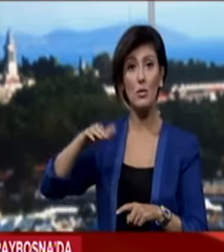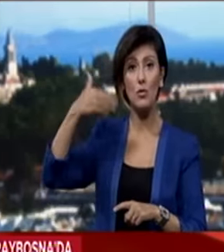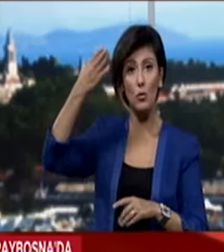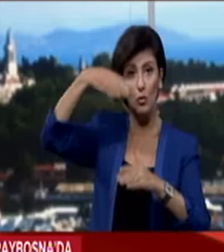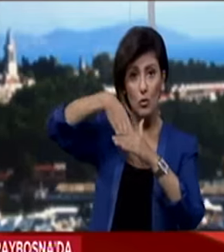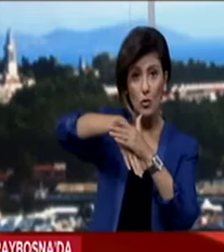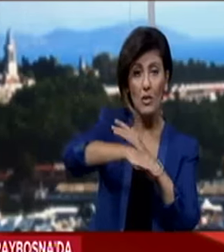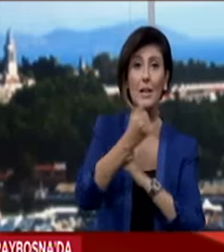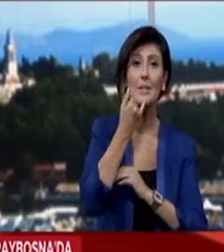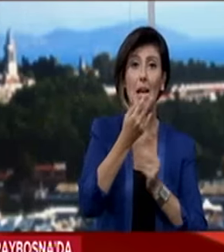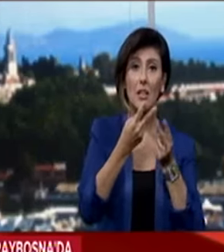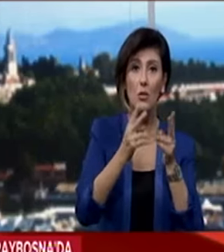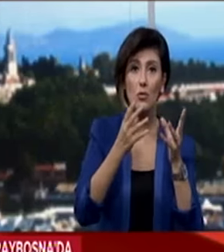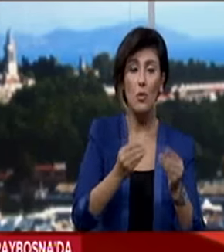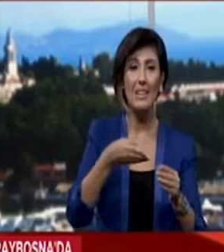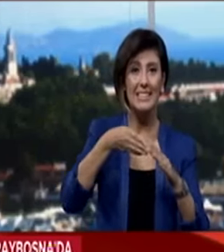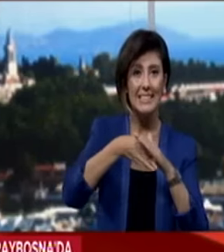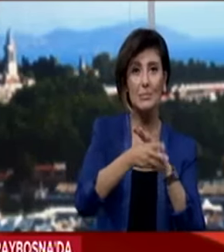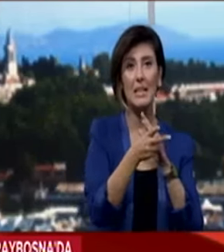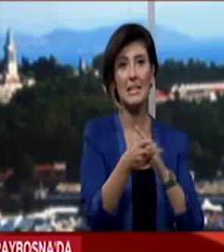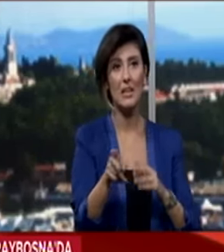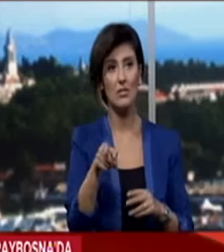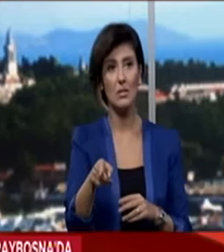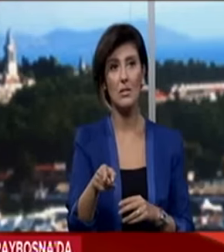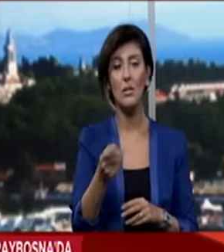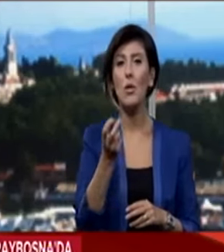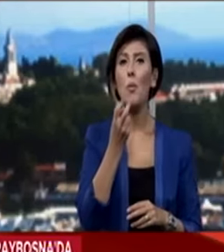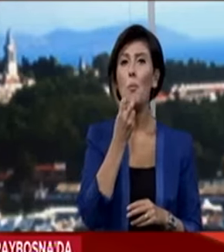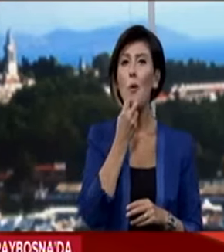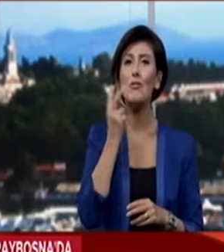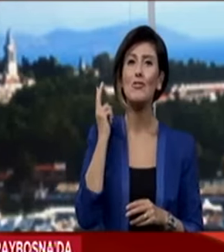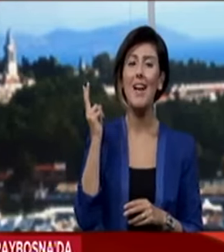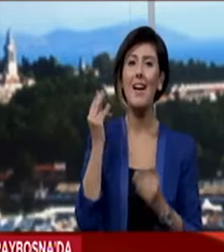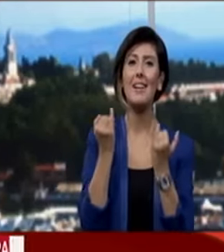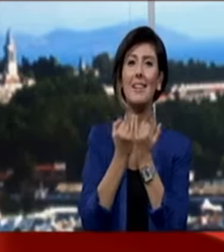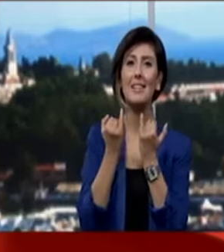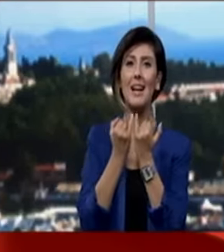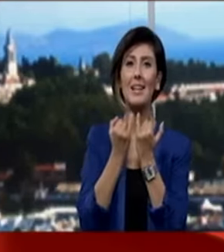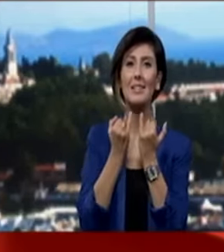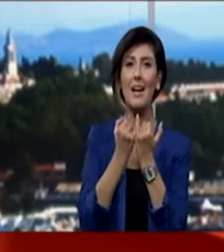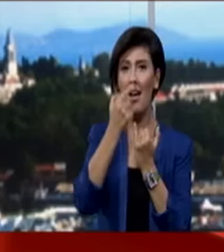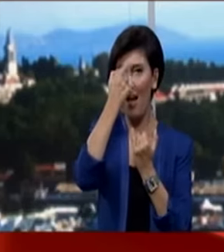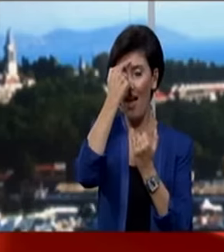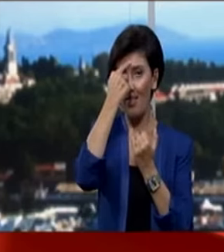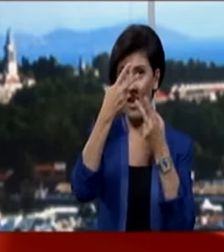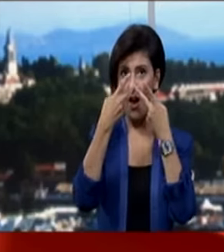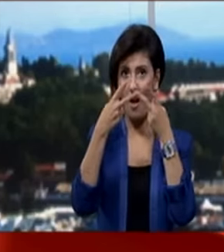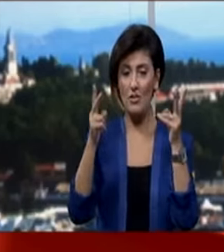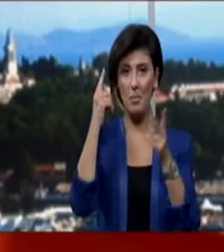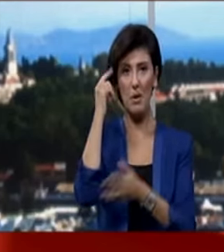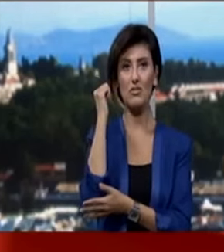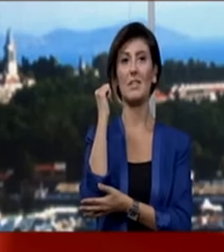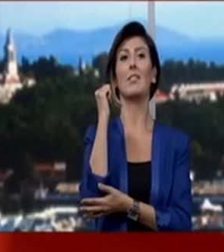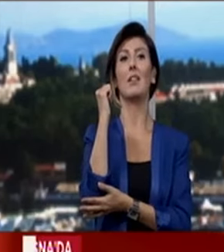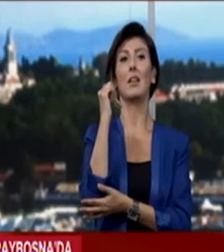tünelin ziyarete açık olan kısmından geçti. Boşnak kardeşlerimiz alnı açık başı dik olarak bakıyorlar. Bakan